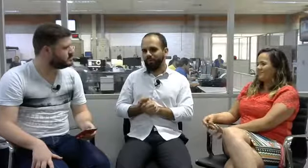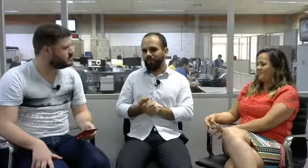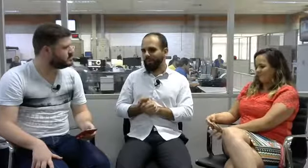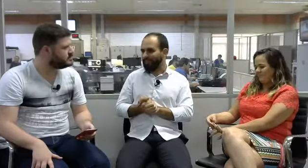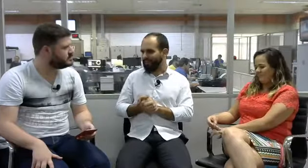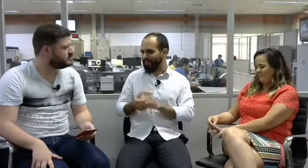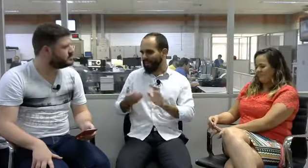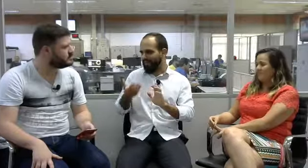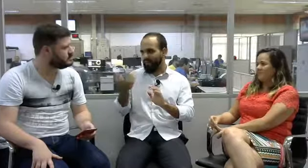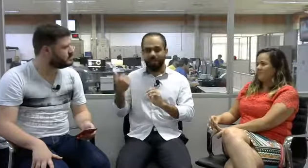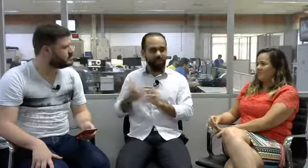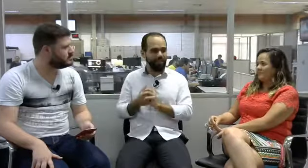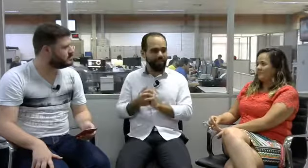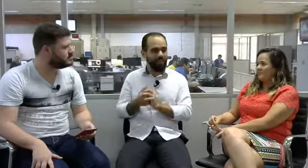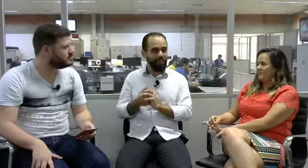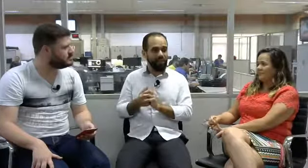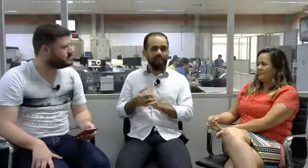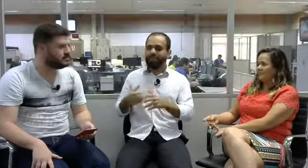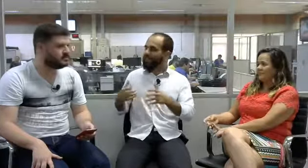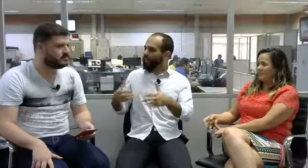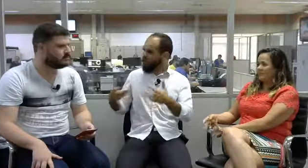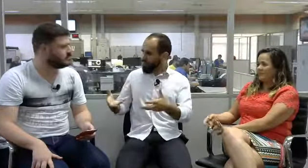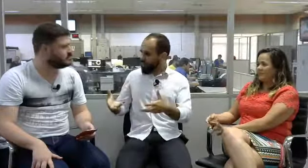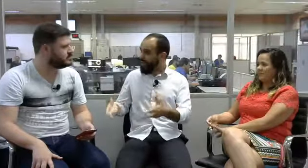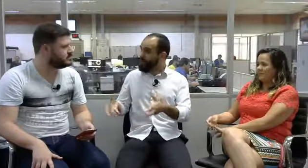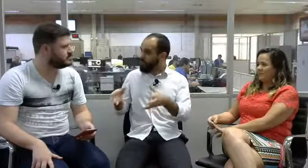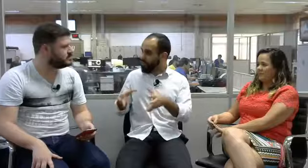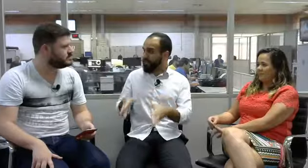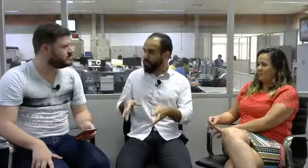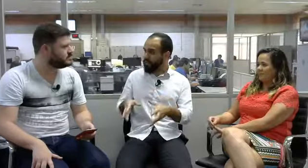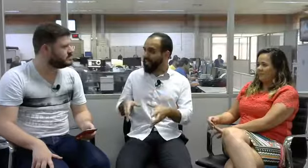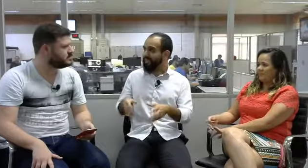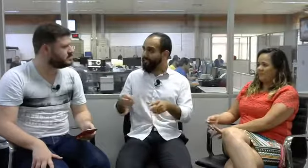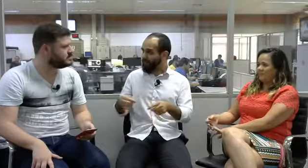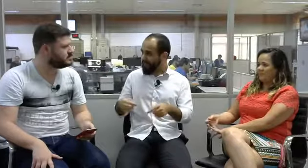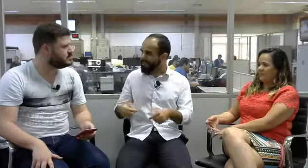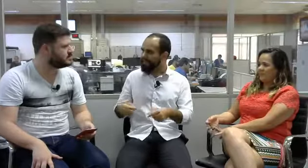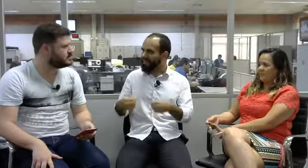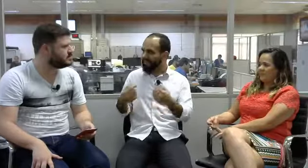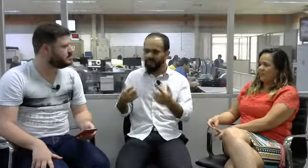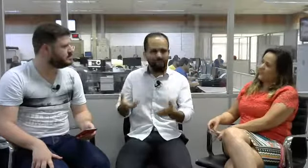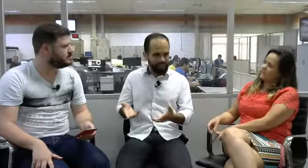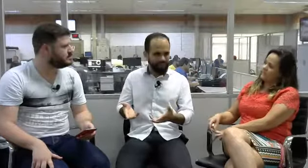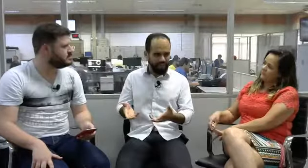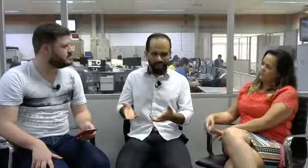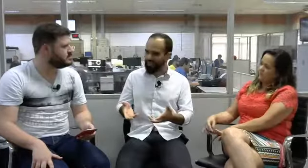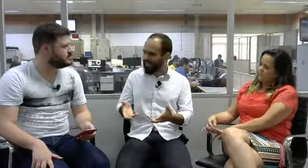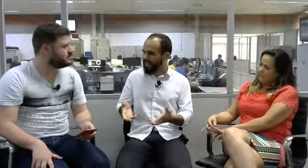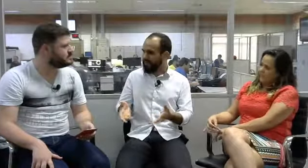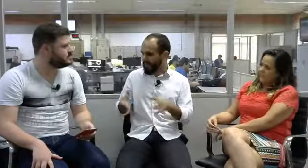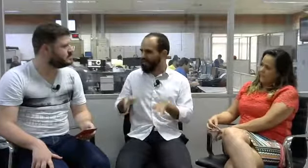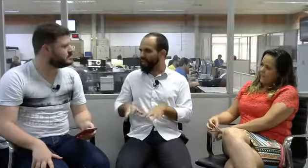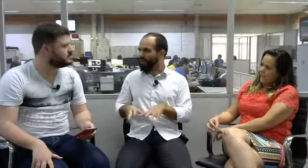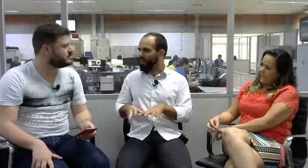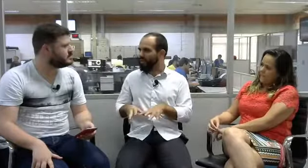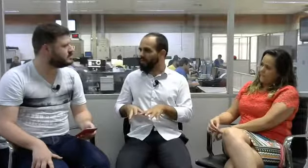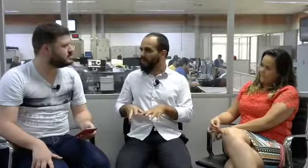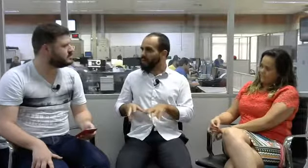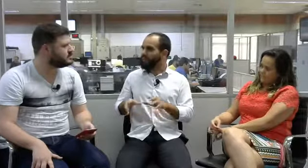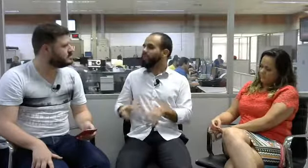do rapaz que teve o aparelho retirado, se ele é um surdo de cultura surda, que precisa da língua de sinais para fazer a prova, ou se ele é um